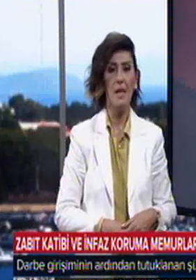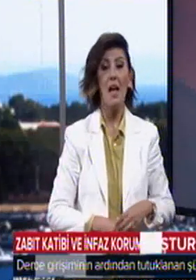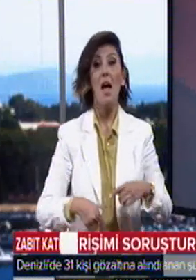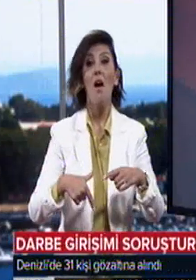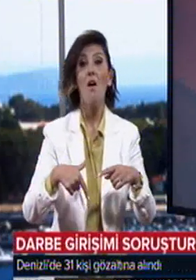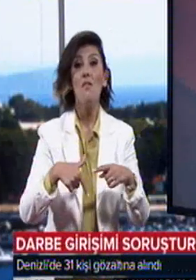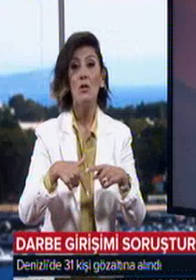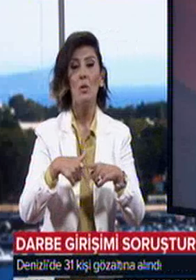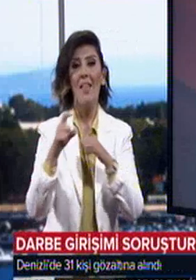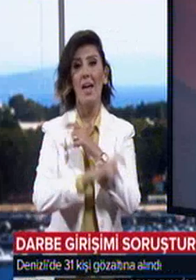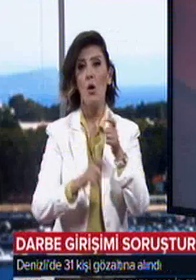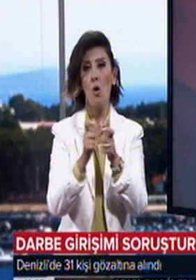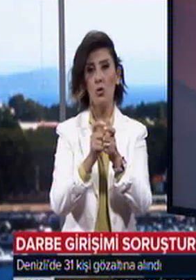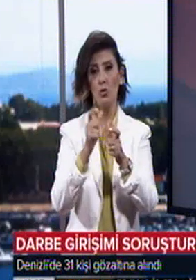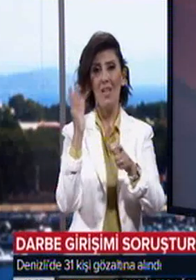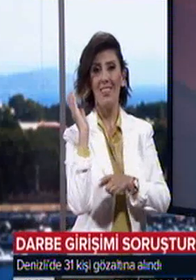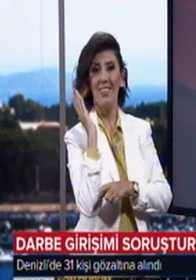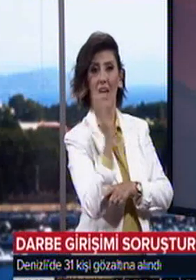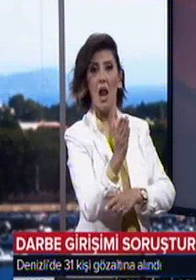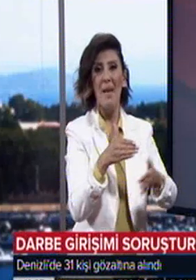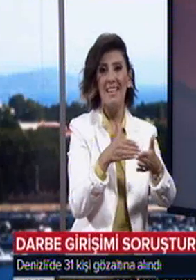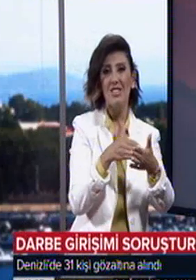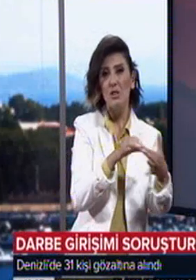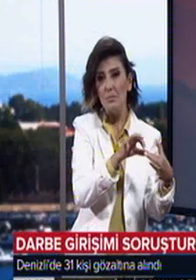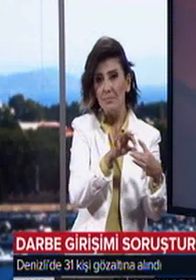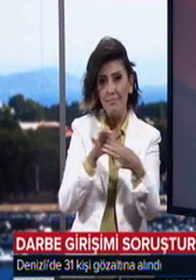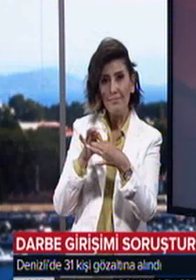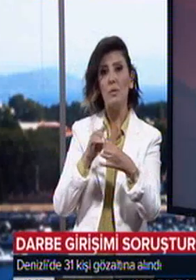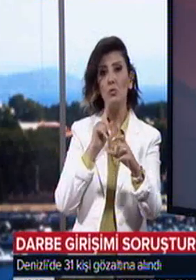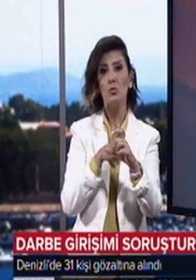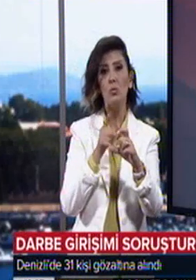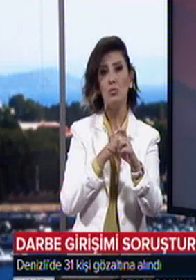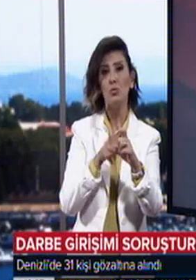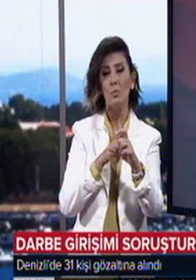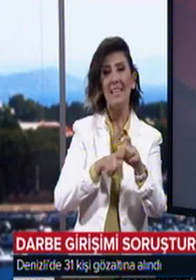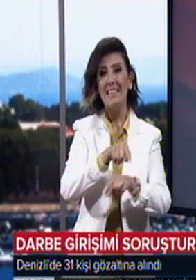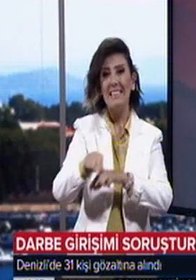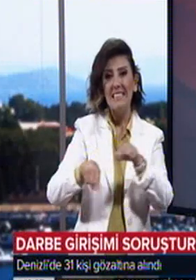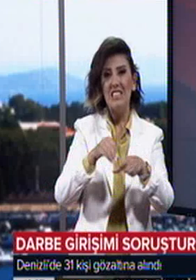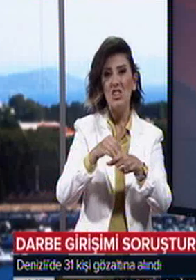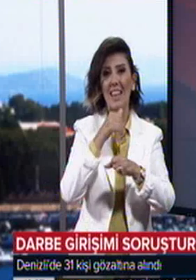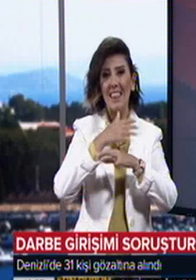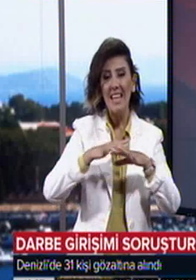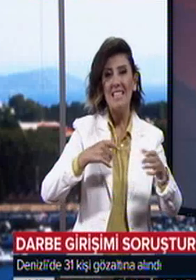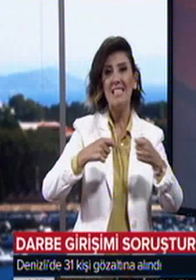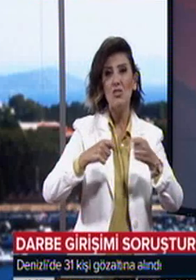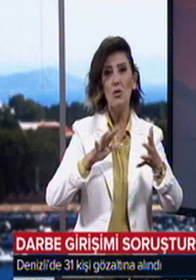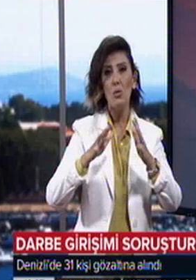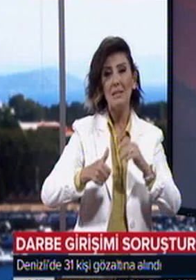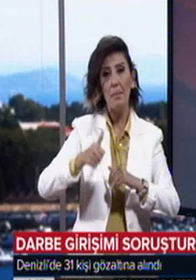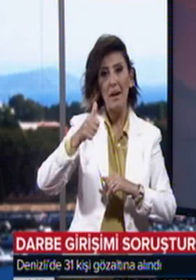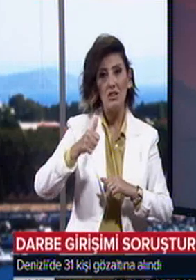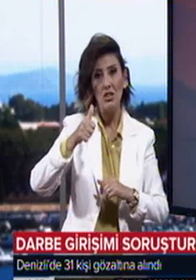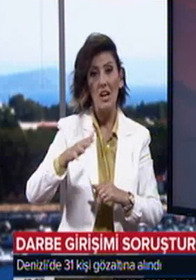Fethullahçı Terör Örgütü'nün darbe girişimine yönelik soruşturma kapsamında aralarında Denizli Ticaret Odası Başkanı Necdet Özer'in de